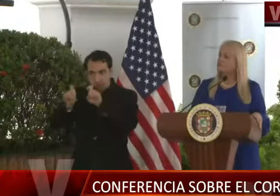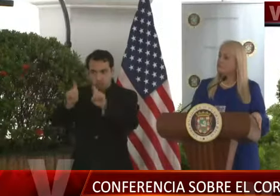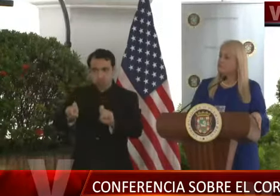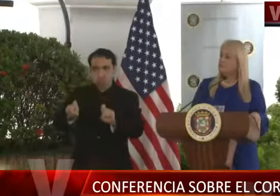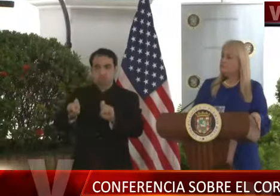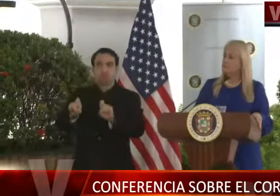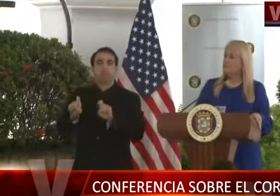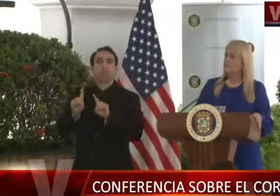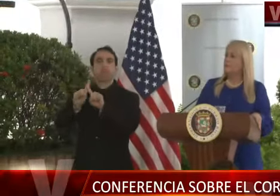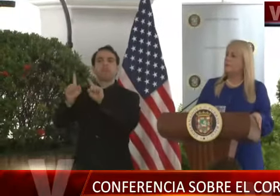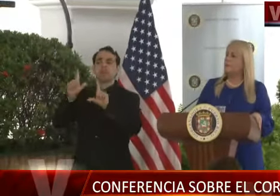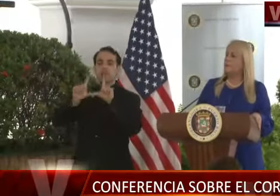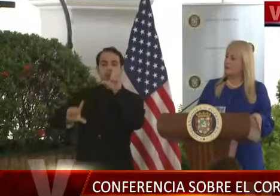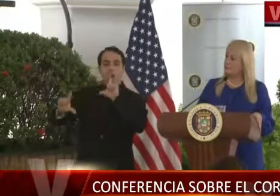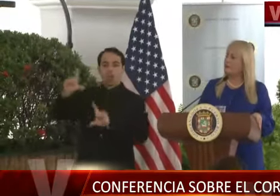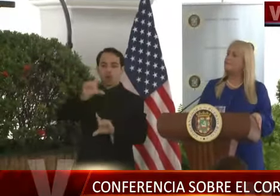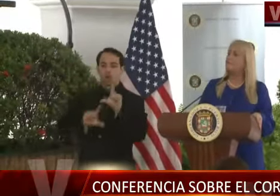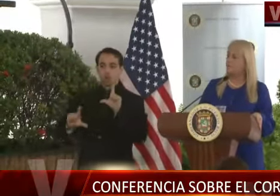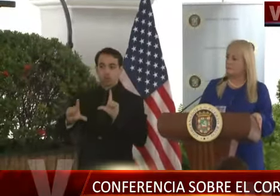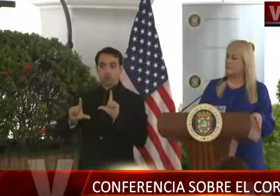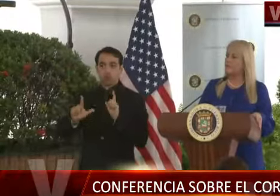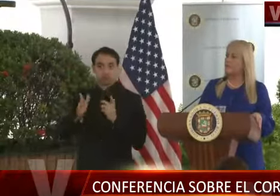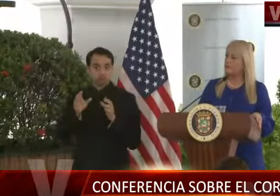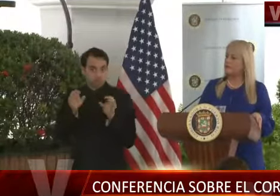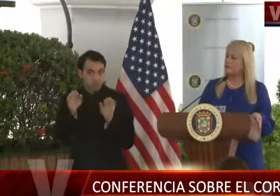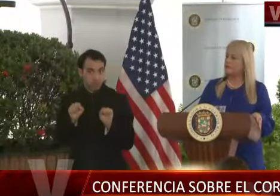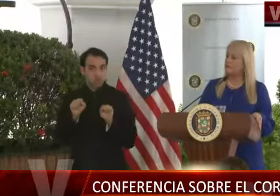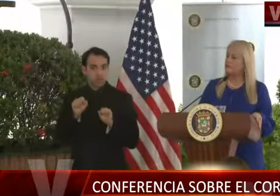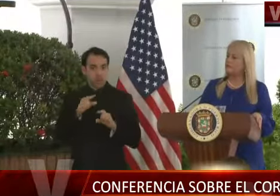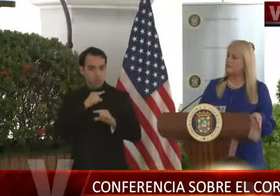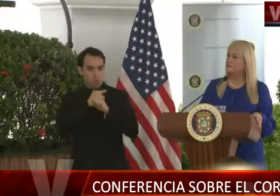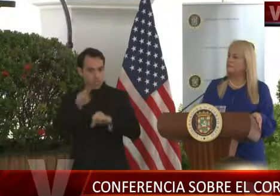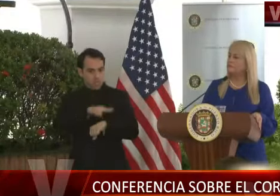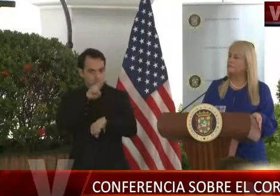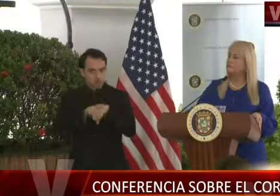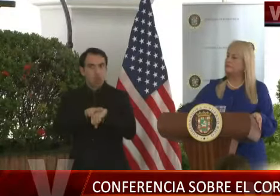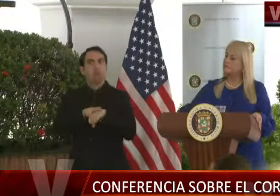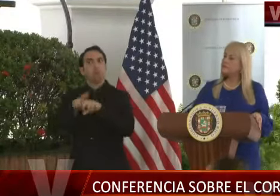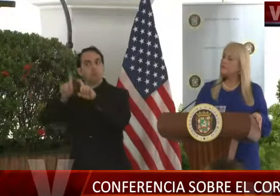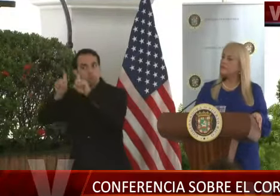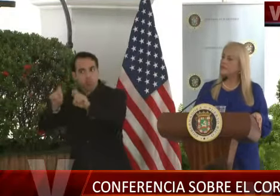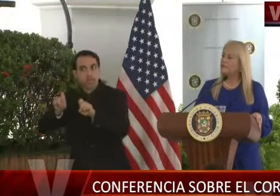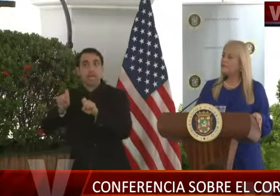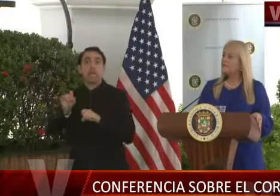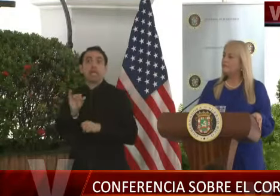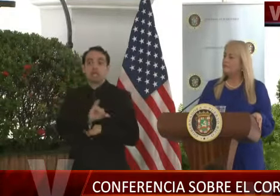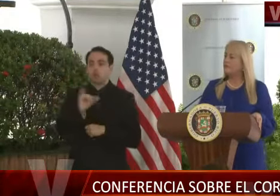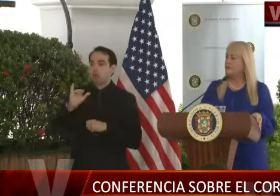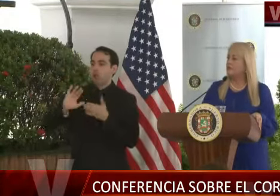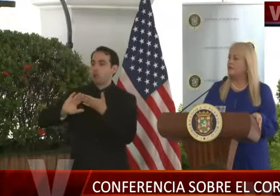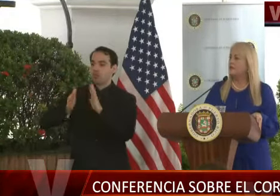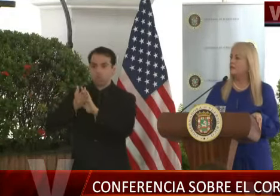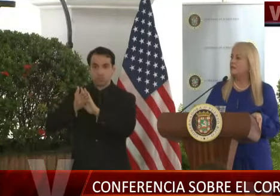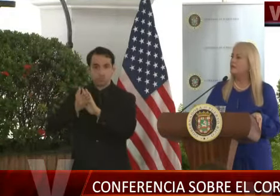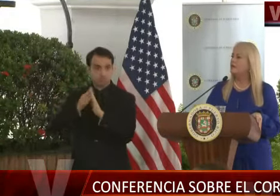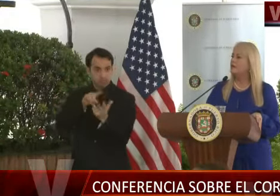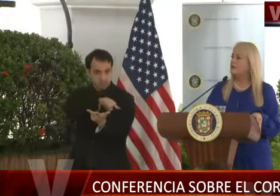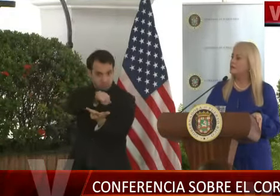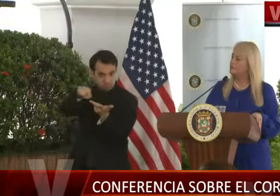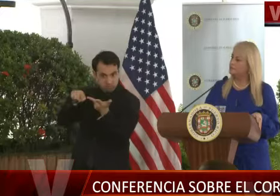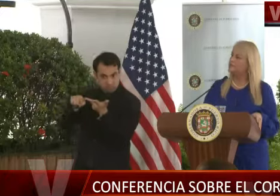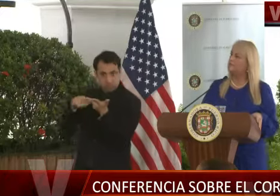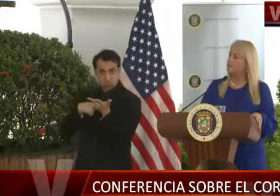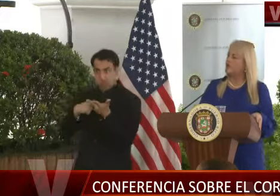embargo, laboratorios clínicos también, la Guardia Nacional también está haciendo pruebas y ahora los municipios. Usted pidió que los